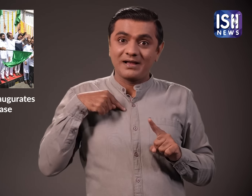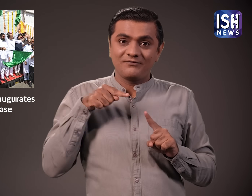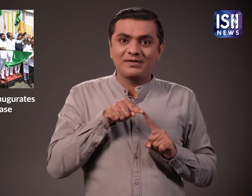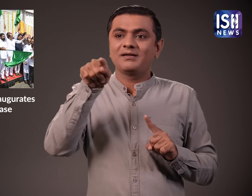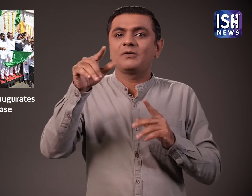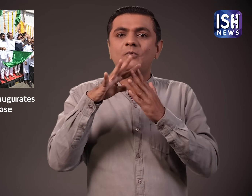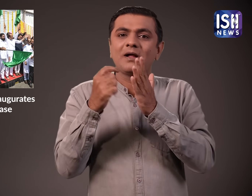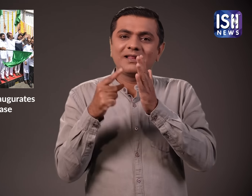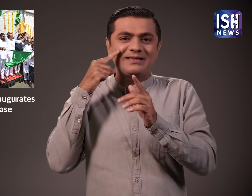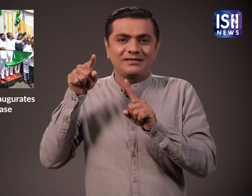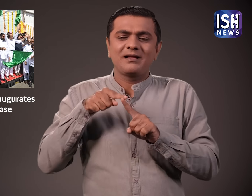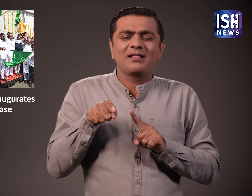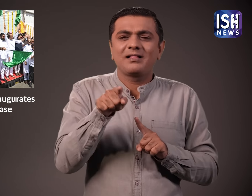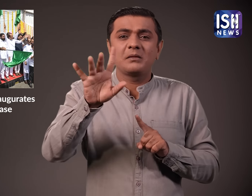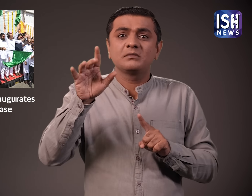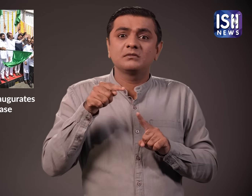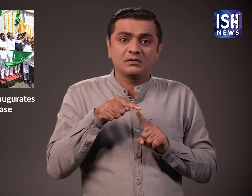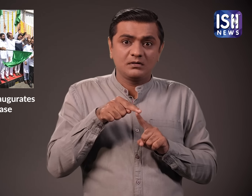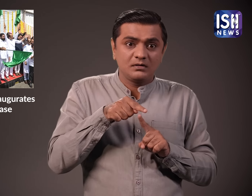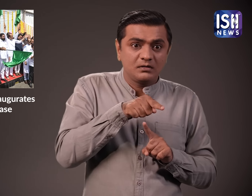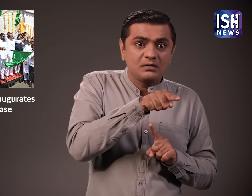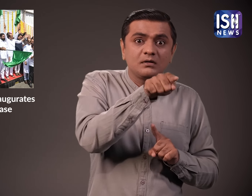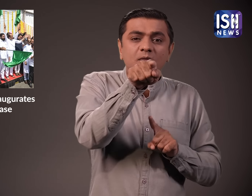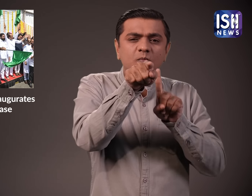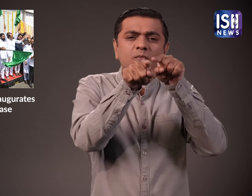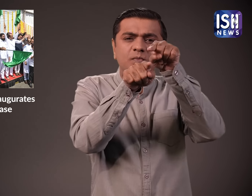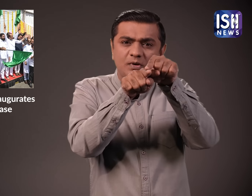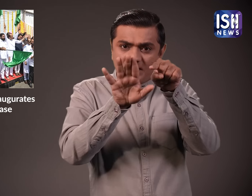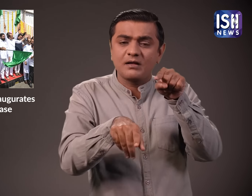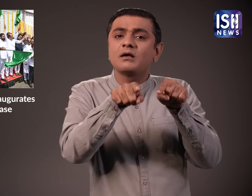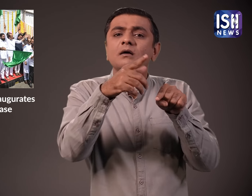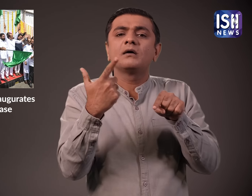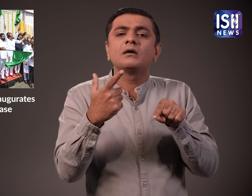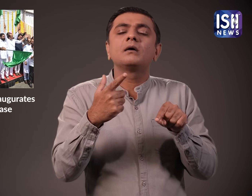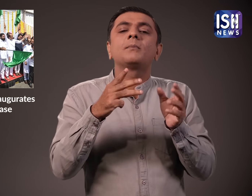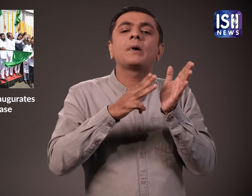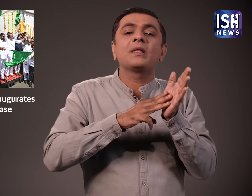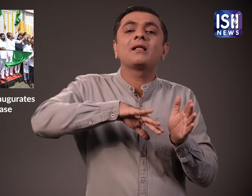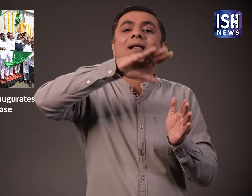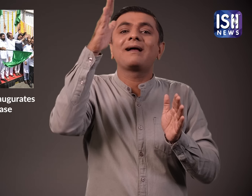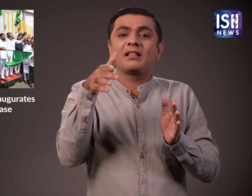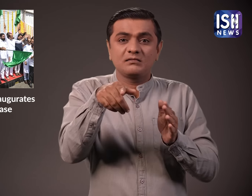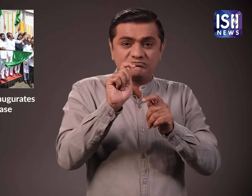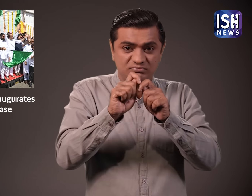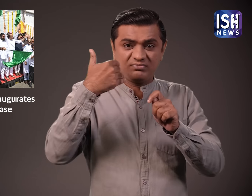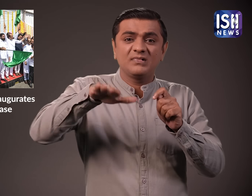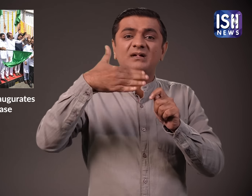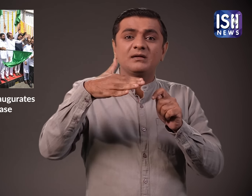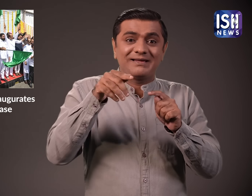वरली से शुरूने वाली 30 सड़क मरीन ड्राइब से प्रियदर्शनी पार्क मलाबार हिल तक भी जुड़ेगी ये भी मई 2024